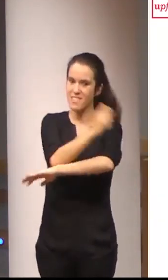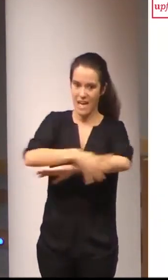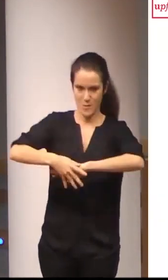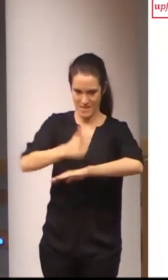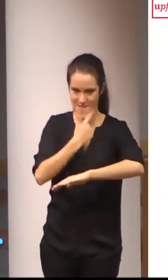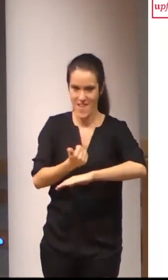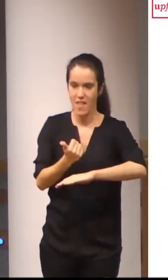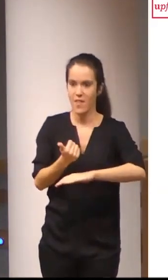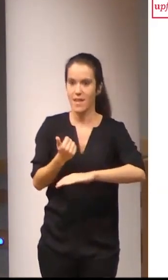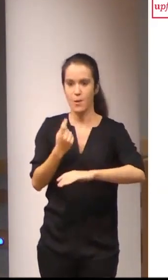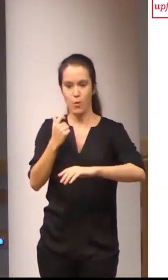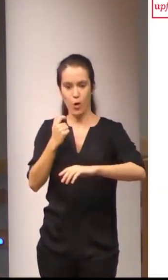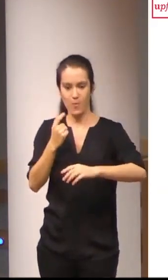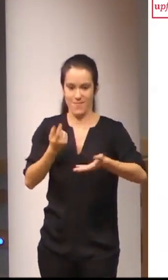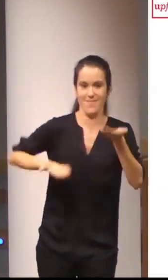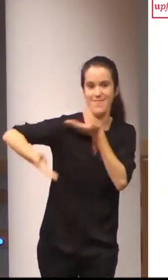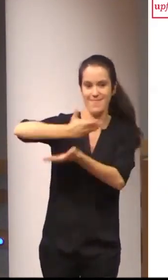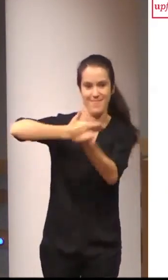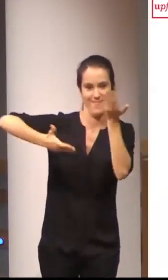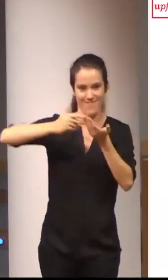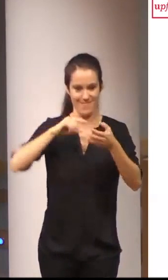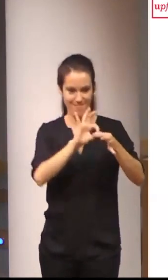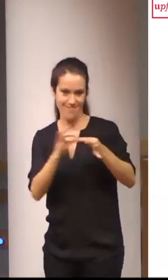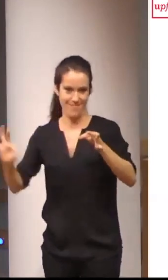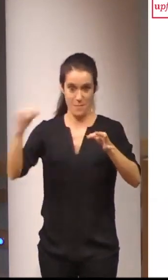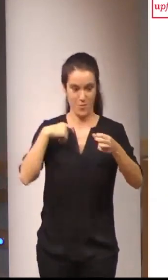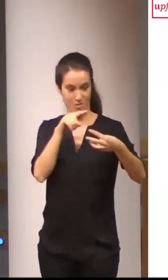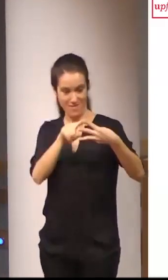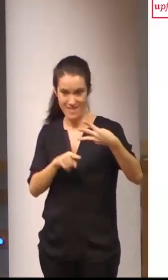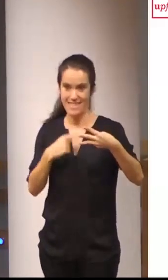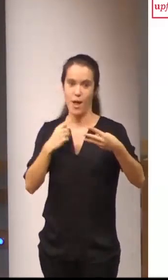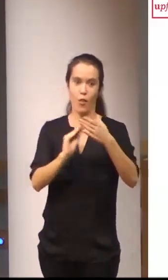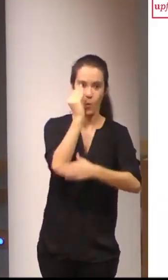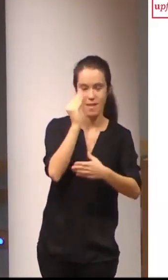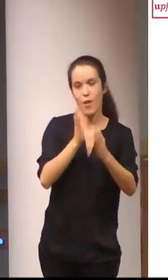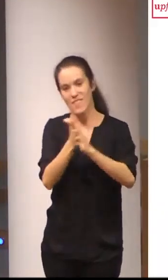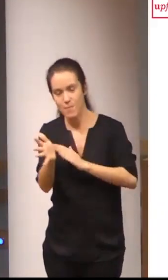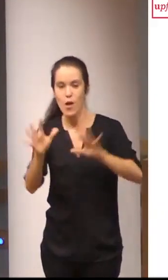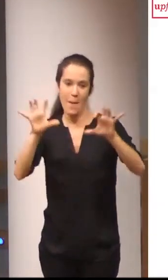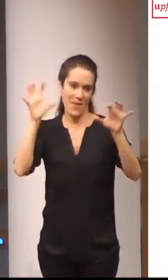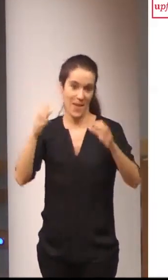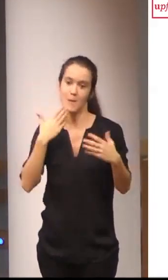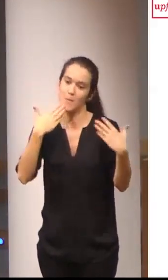y la realimentación entre estos componentes documentación descripción y aprendizaje muchas gracias gracias